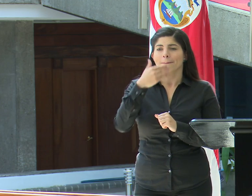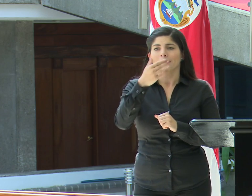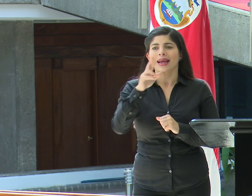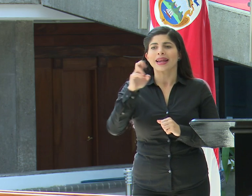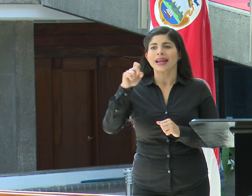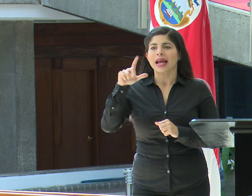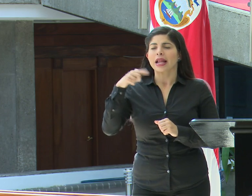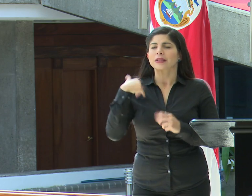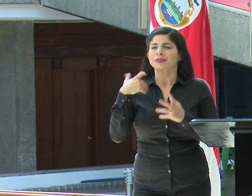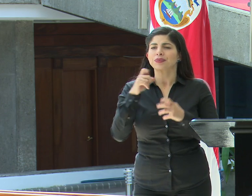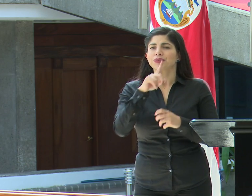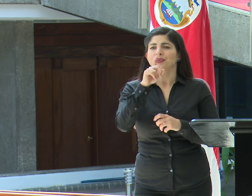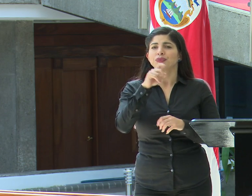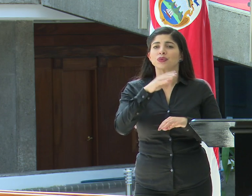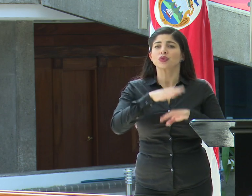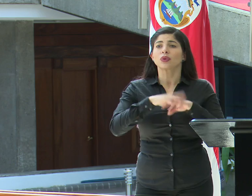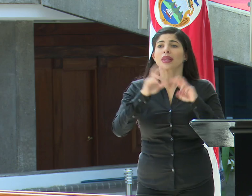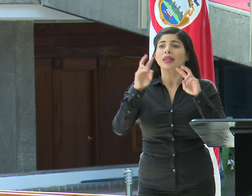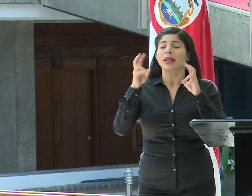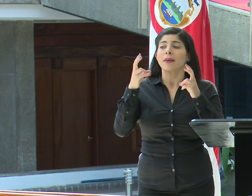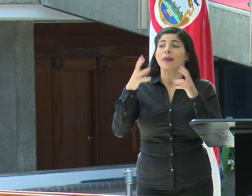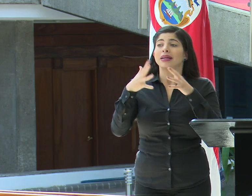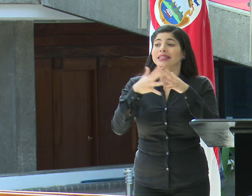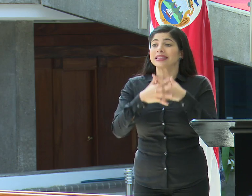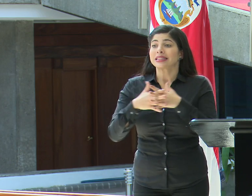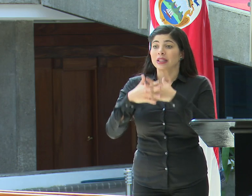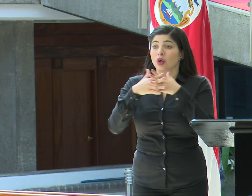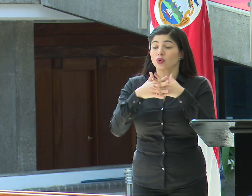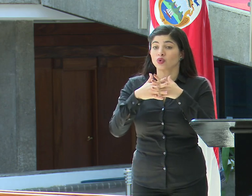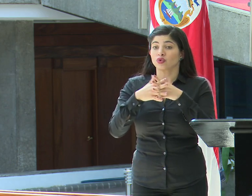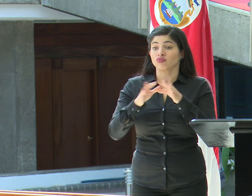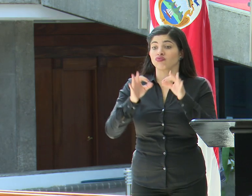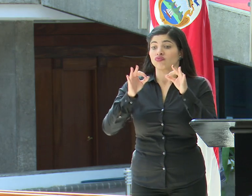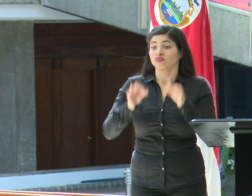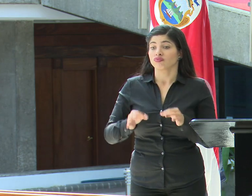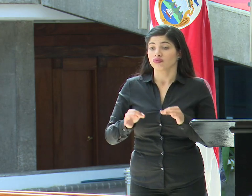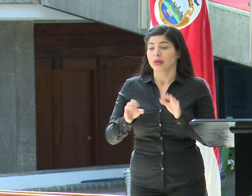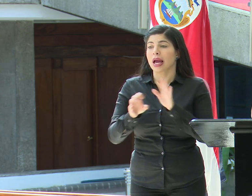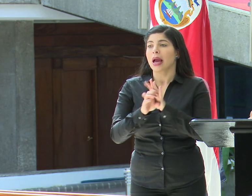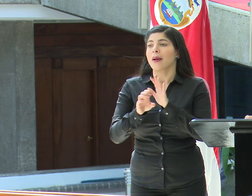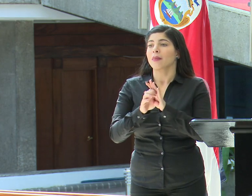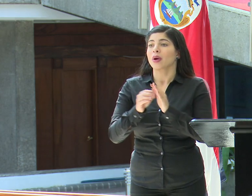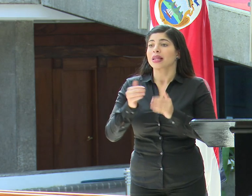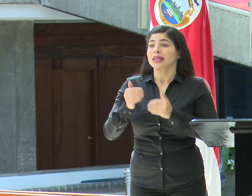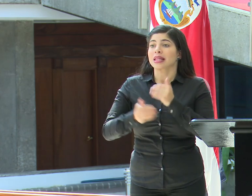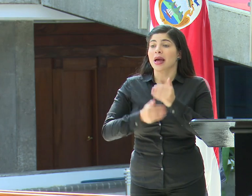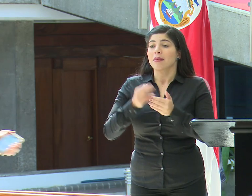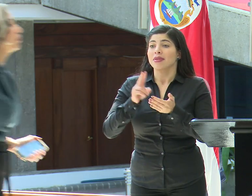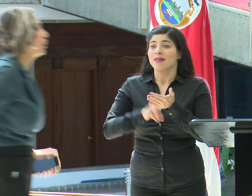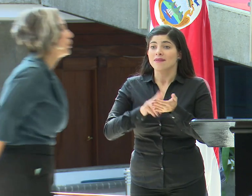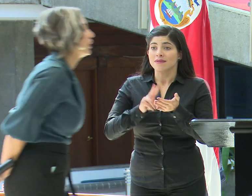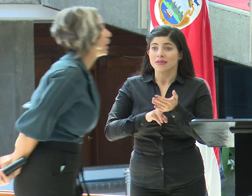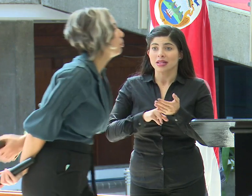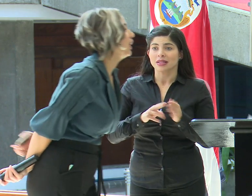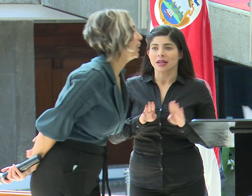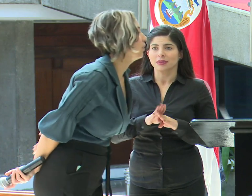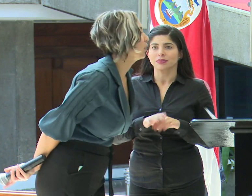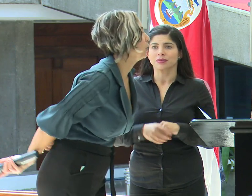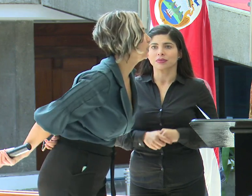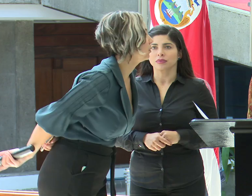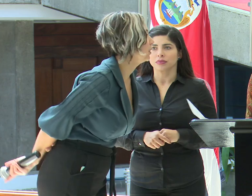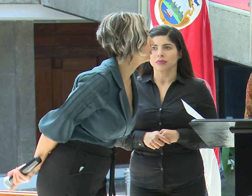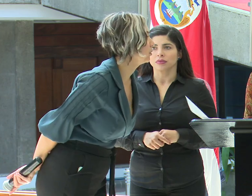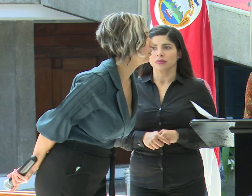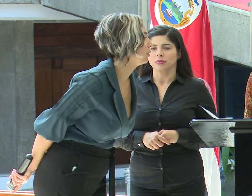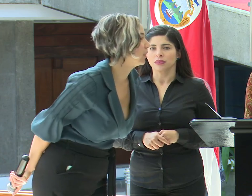consultarle nada más en relación al tema, bueno, Estados Unidos decidió suspender, por ejemplo, el proceso de trámites de visas y demás. No sé si Costa Rica también tomó